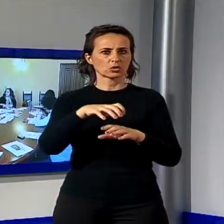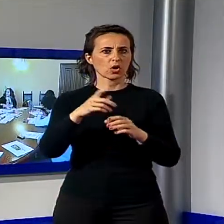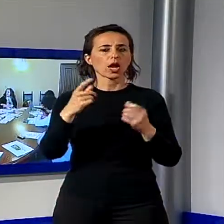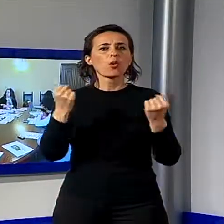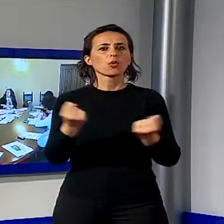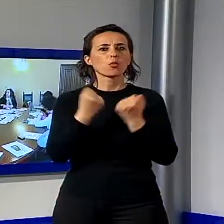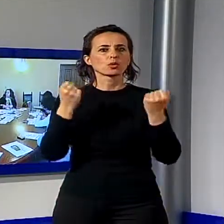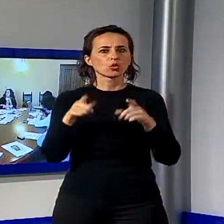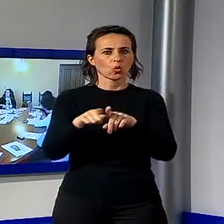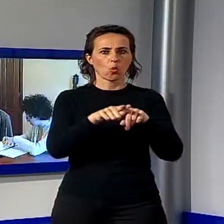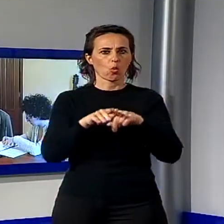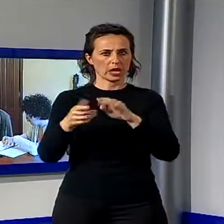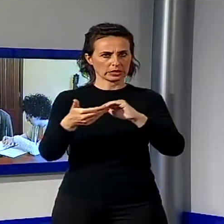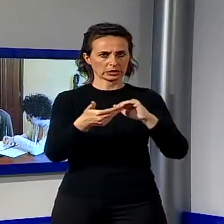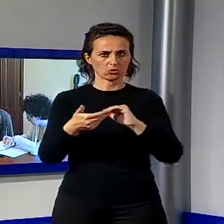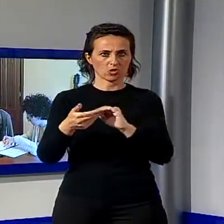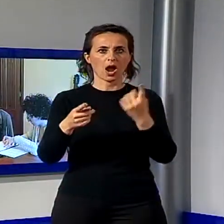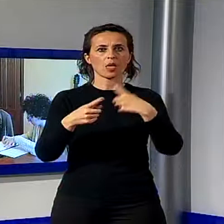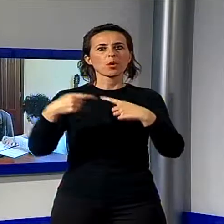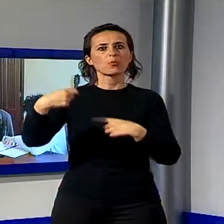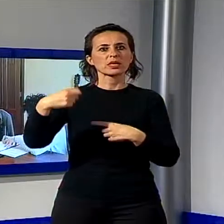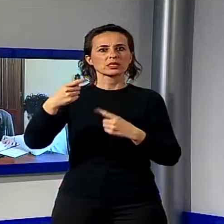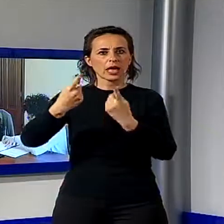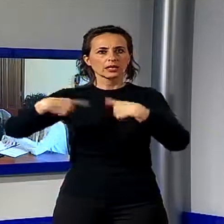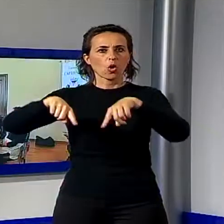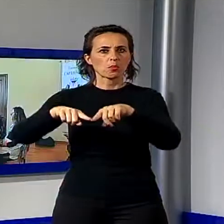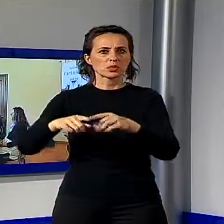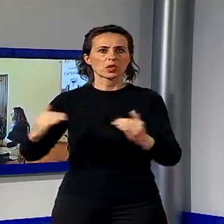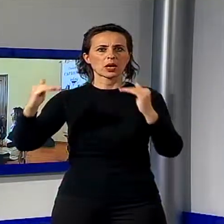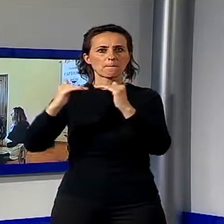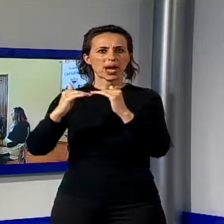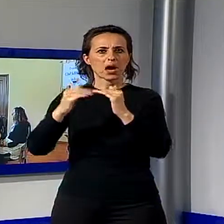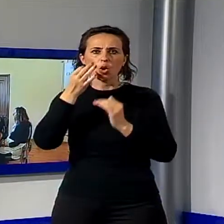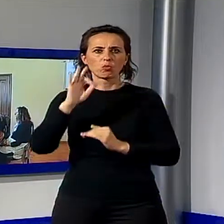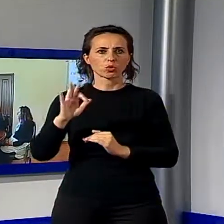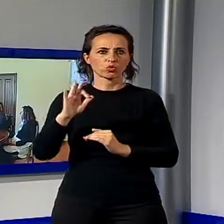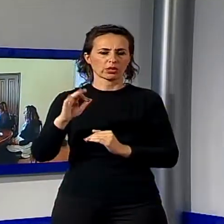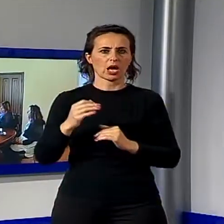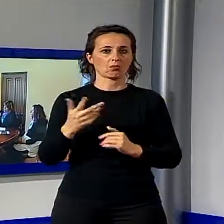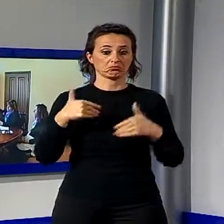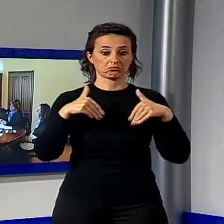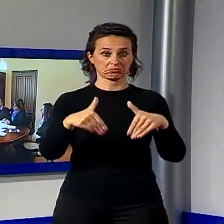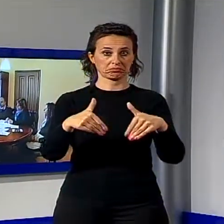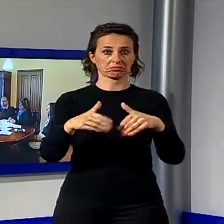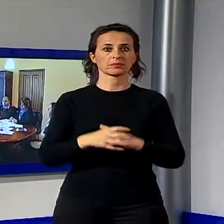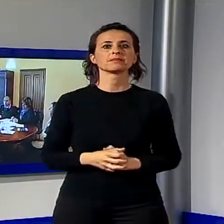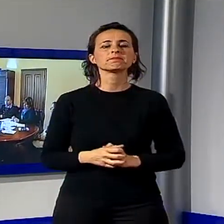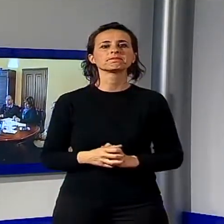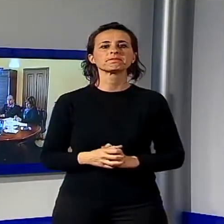sociale, Silvia Madei e la presidente della Commissione Pari Opportunità, Enza Cicalini. Abbiamo avuto una risposta molto